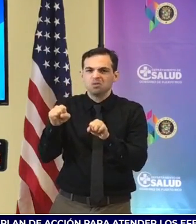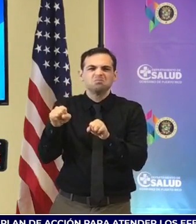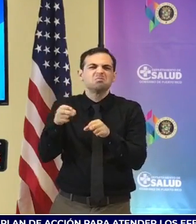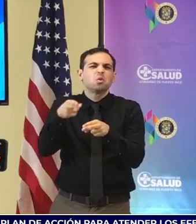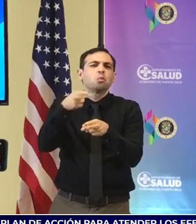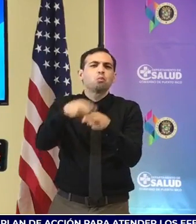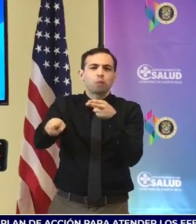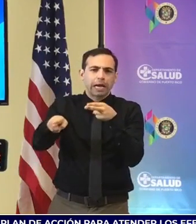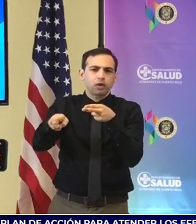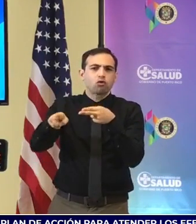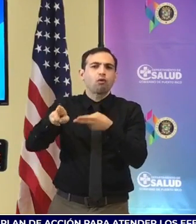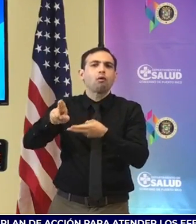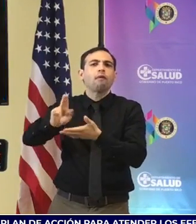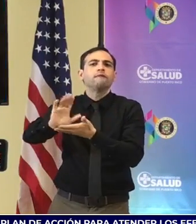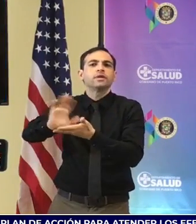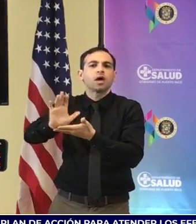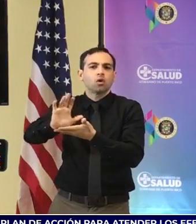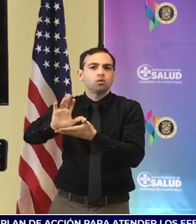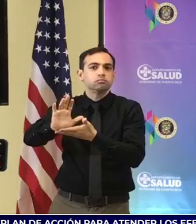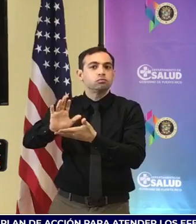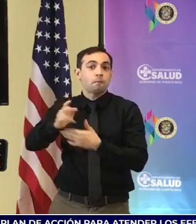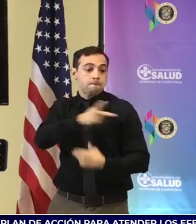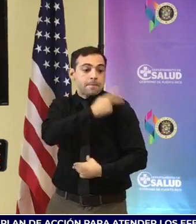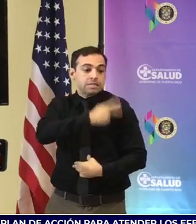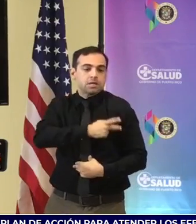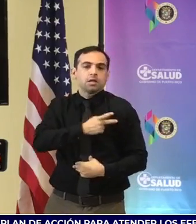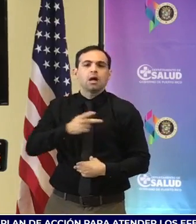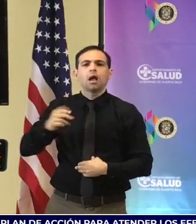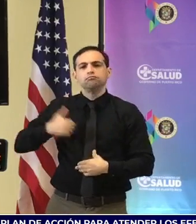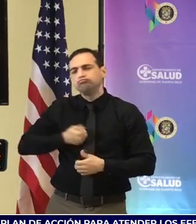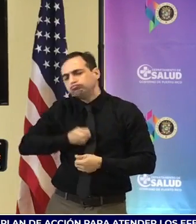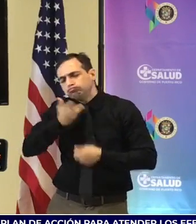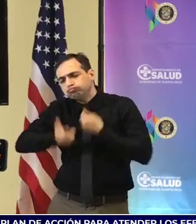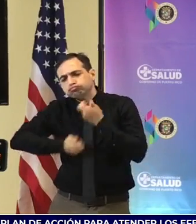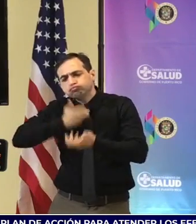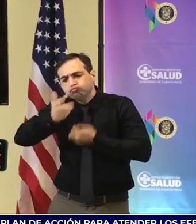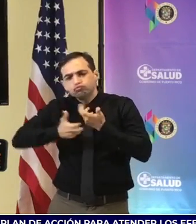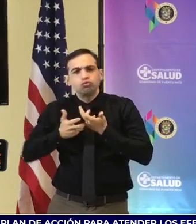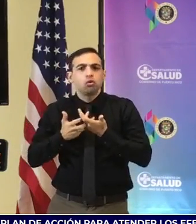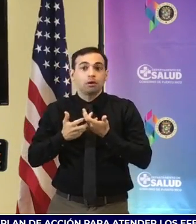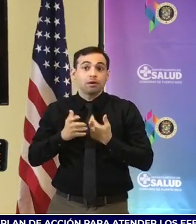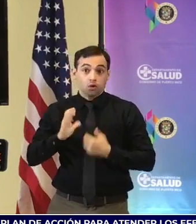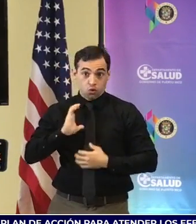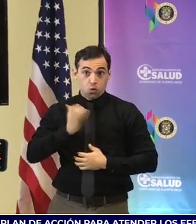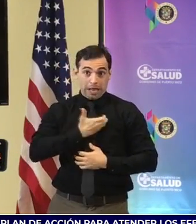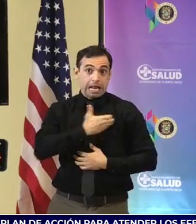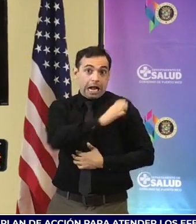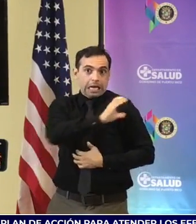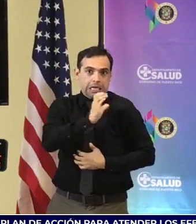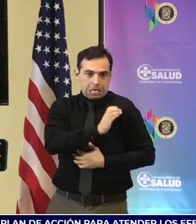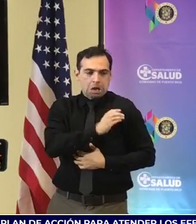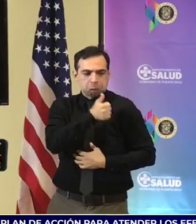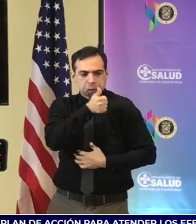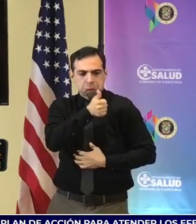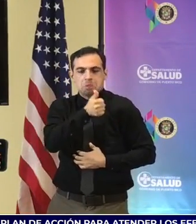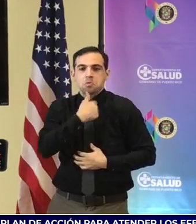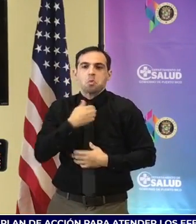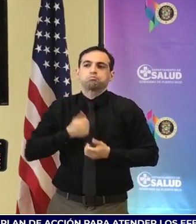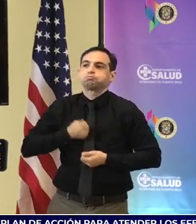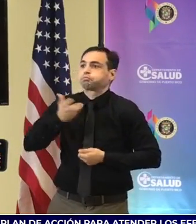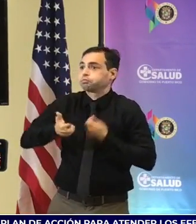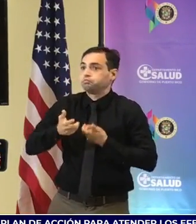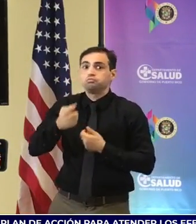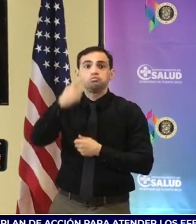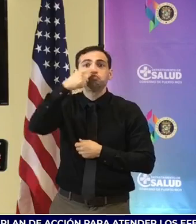video de un testimonio de un paciente que fue atendido en nuestra clínica post-COVID. si me puede ayudar